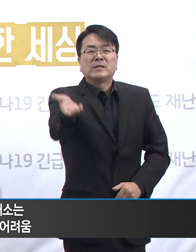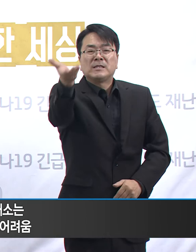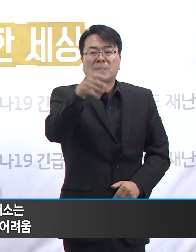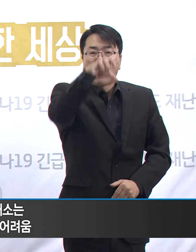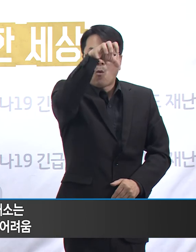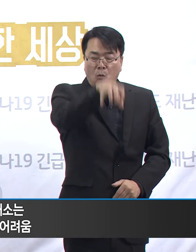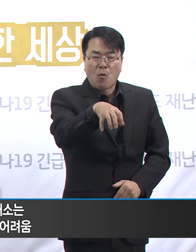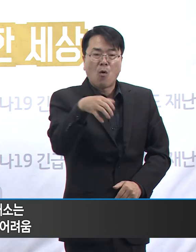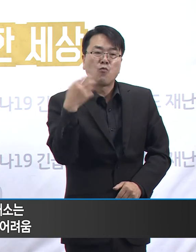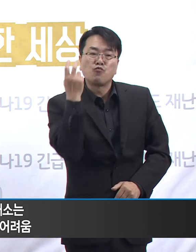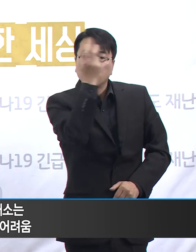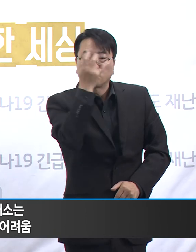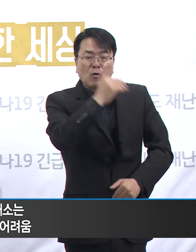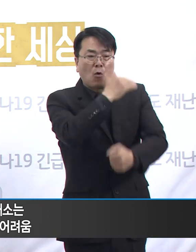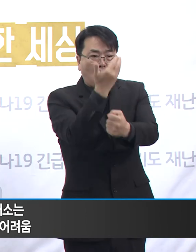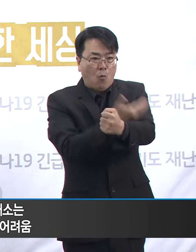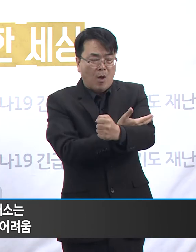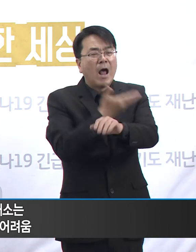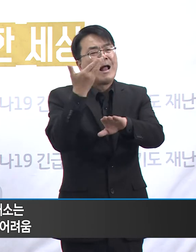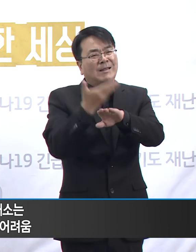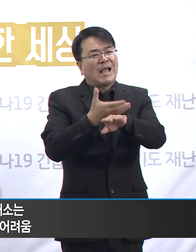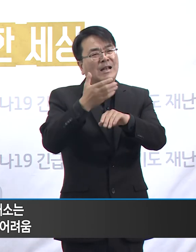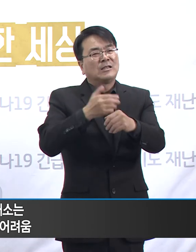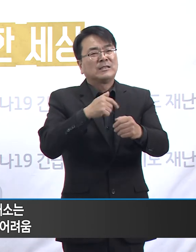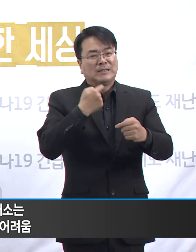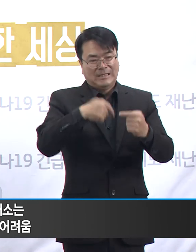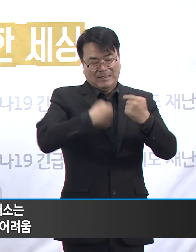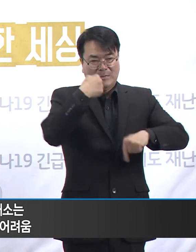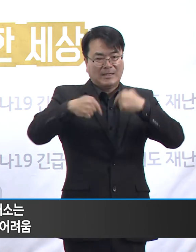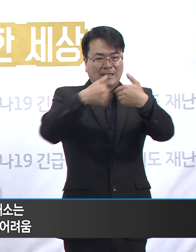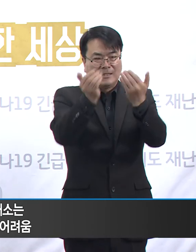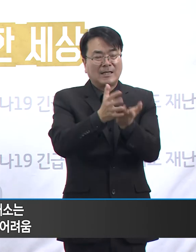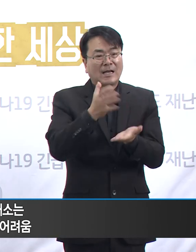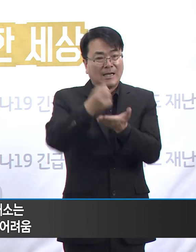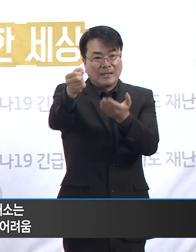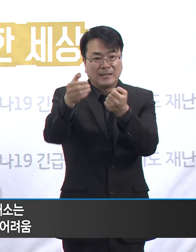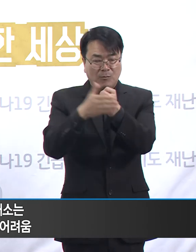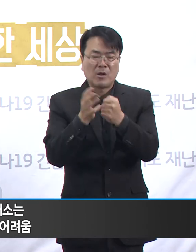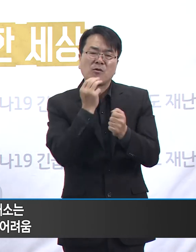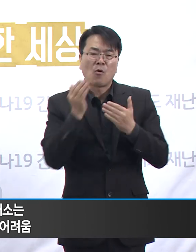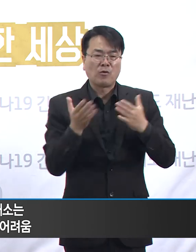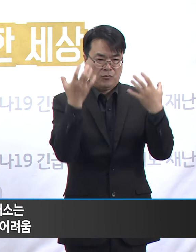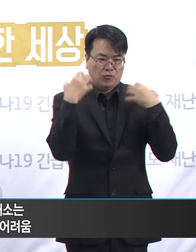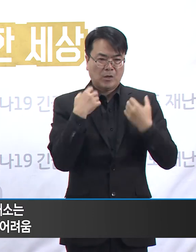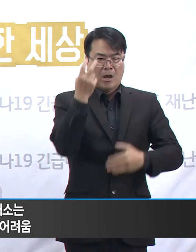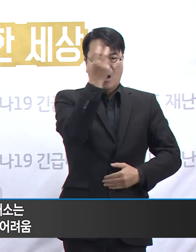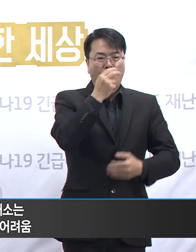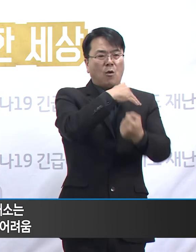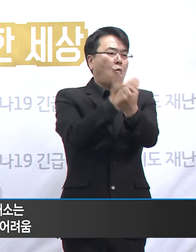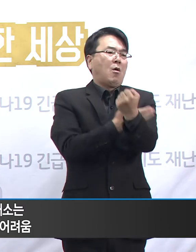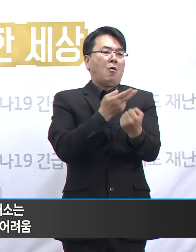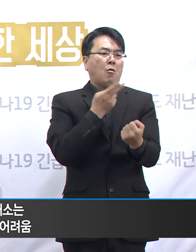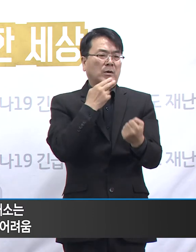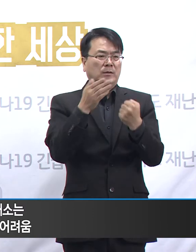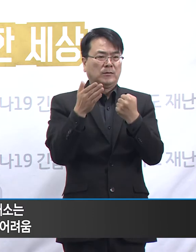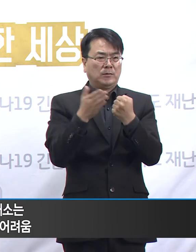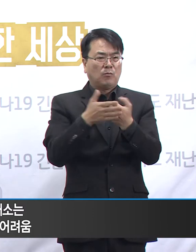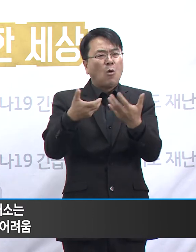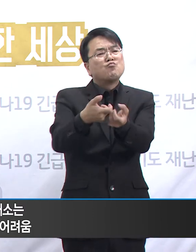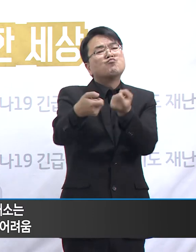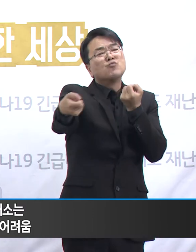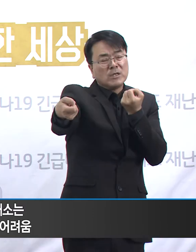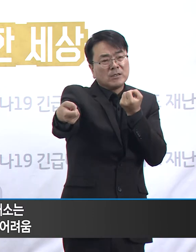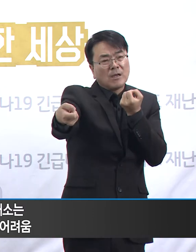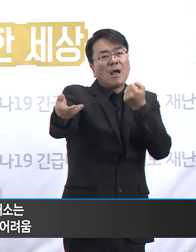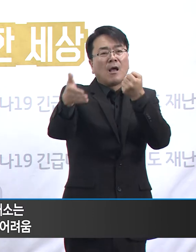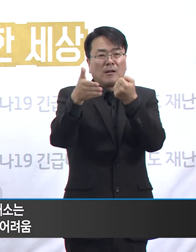이들 시설에 대하여 운영관리 및 안전관련 감독권이 이원화되어 있고 지도감독권이 경기도에